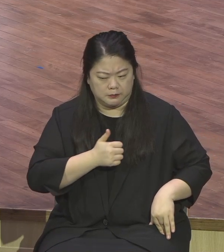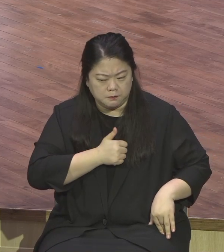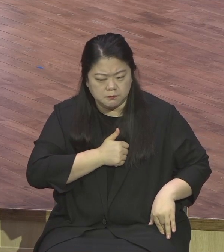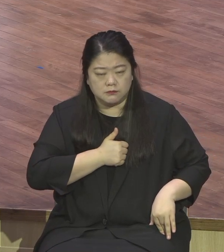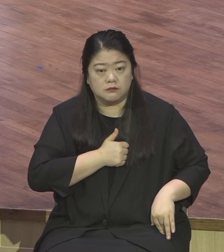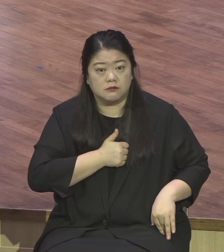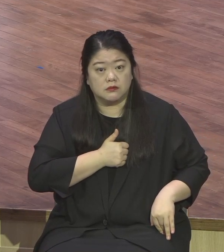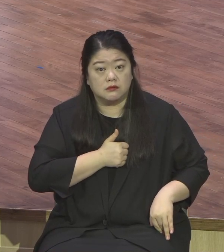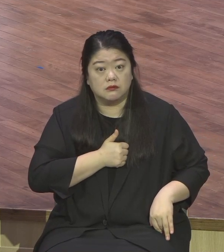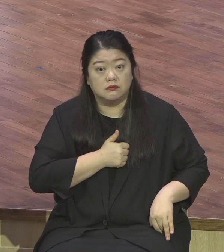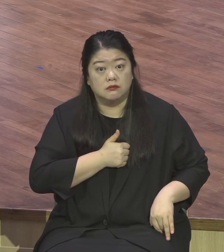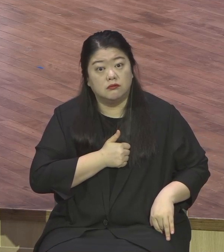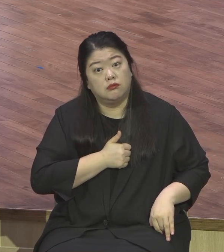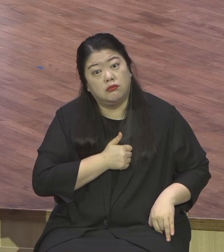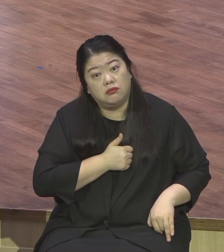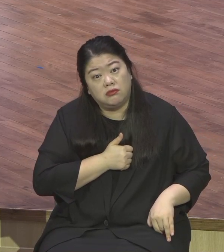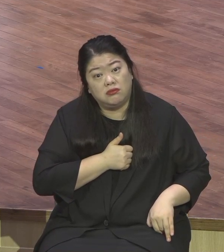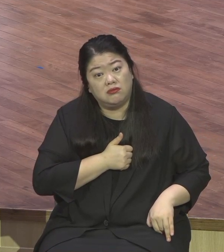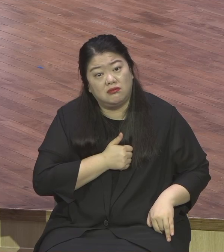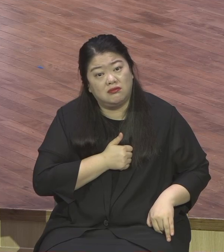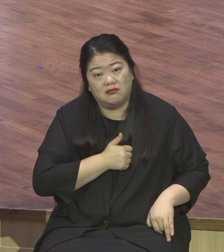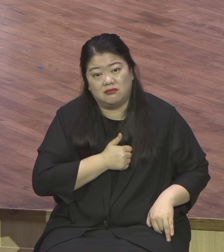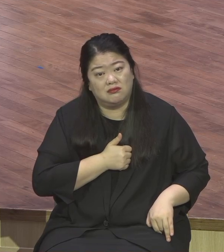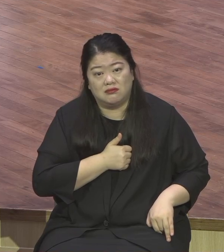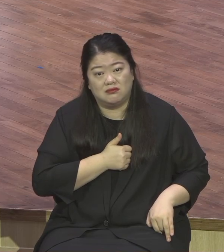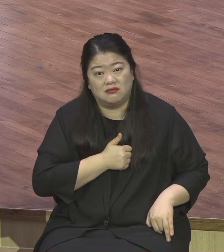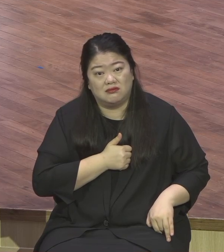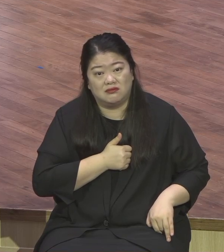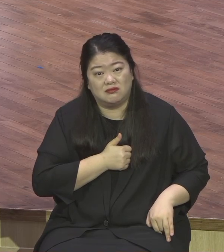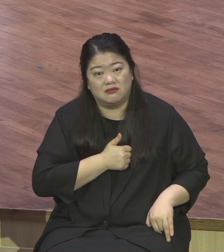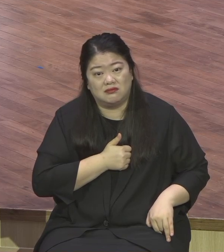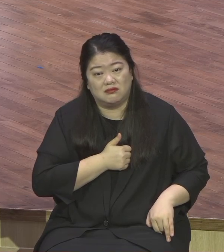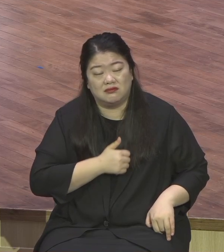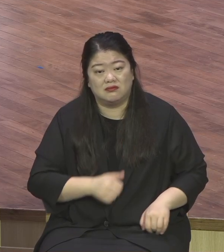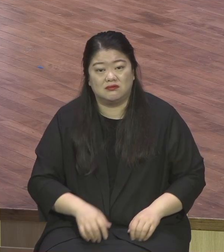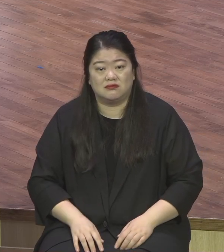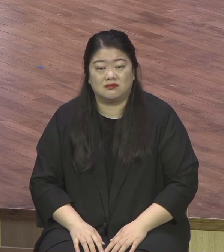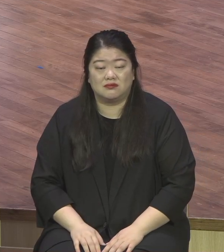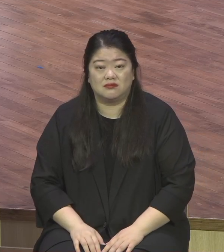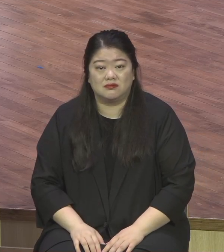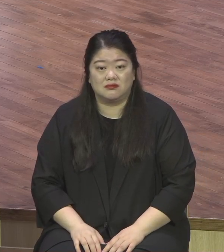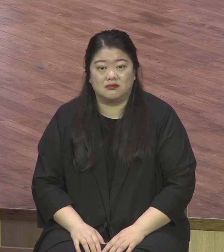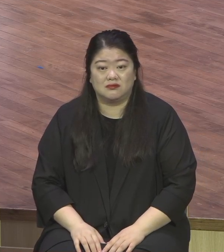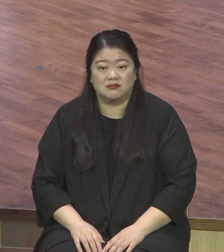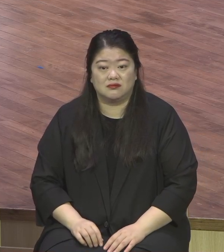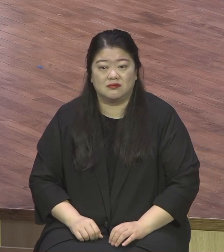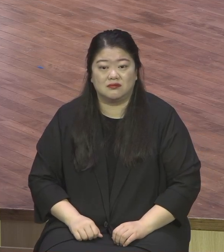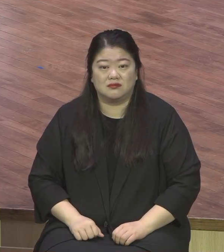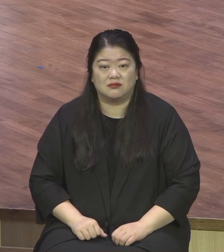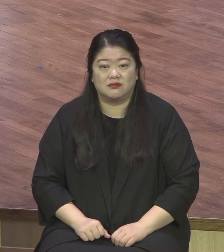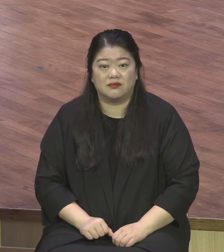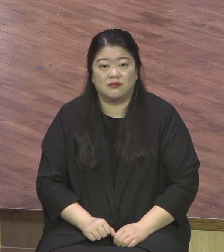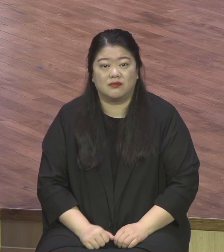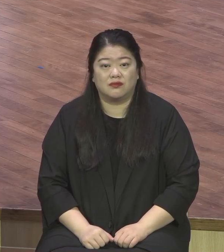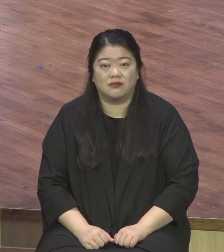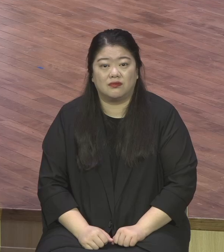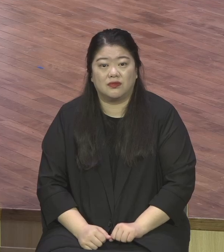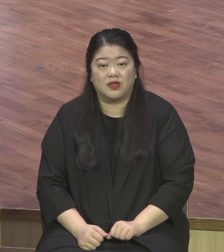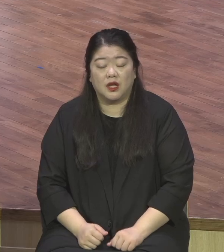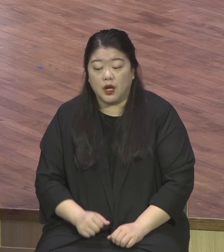받습니까 왜 그렇게 열심히 충성하되 왜 안 합니까 존심 상했어 자손심 상해버린 거요